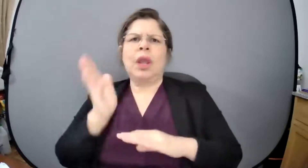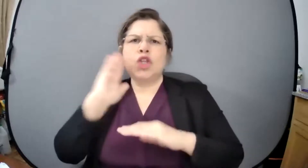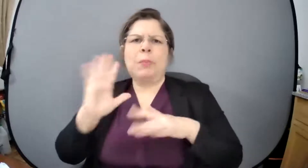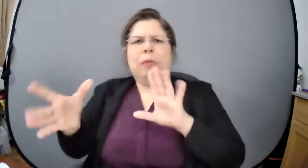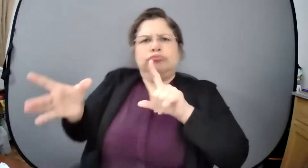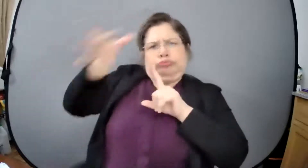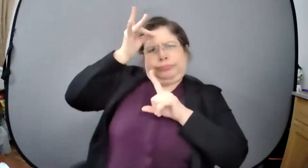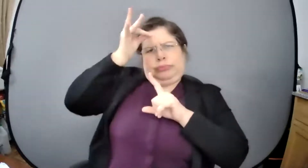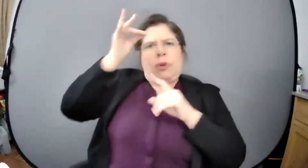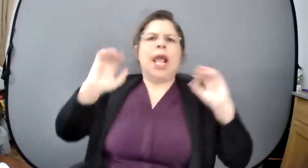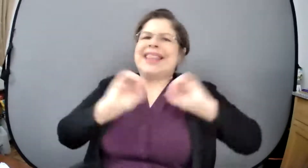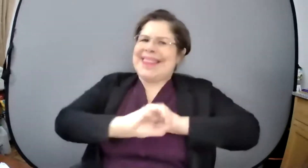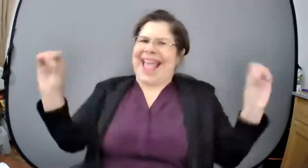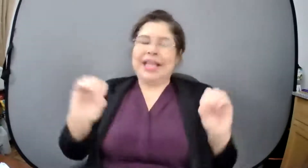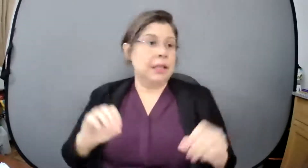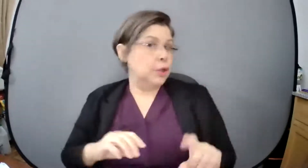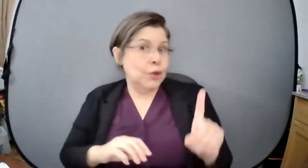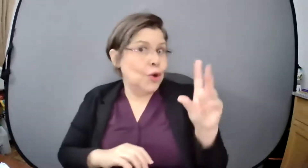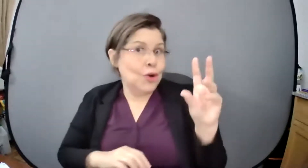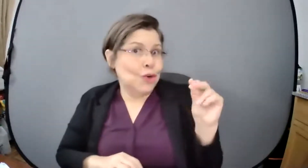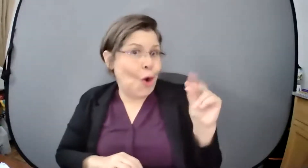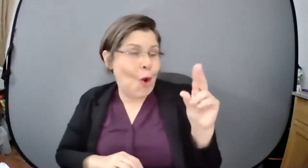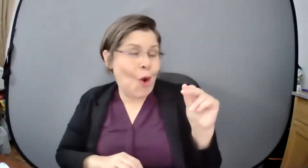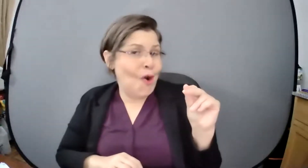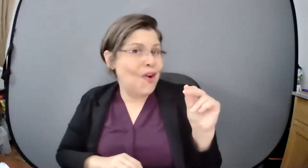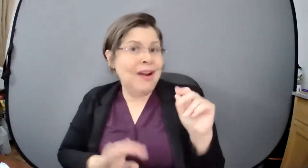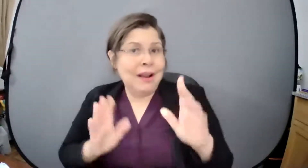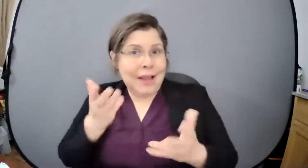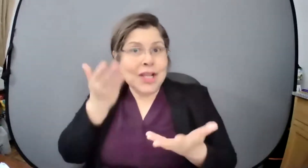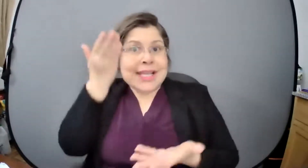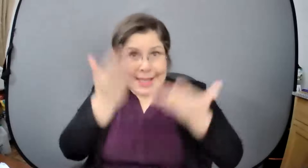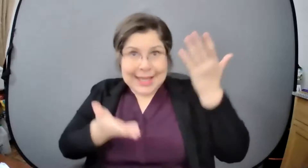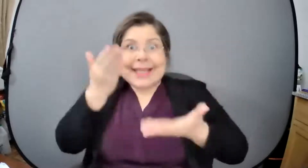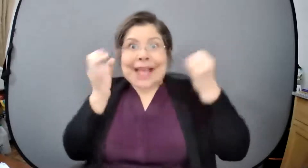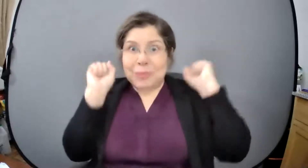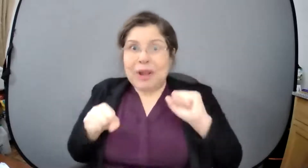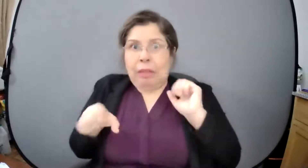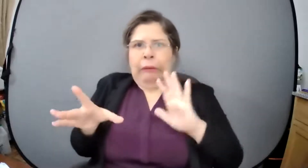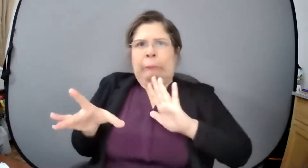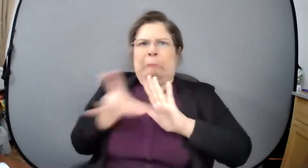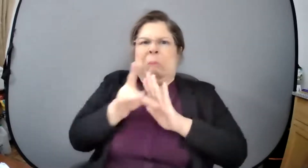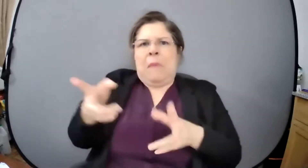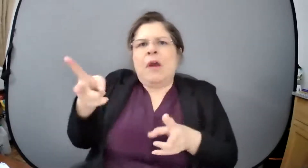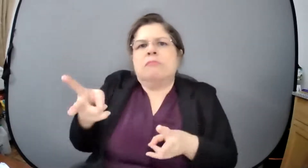No, el COVID no te va a atacar a lo mejor con la fuerza como ha derrumbado a muchos.